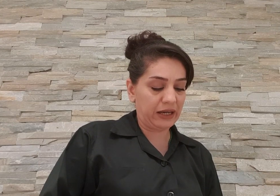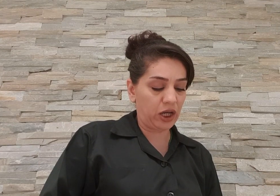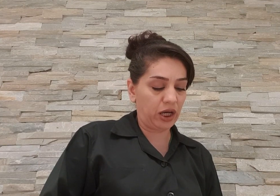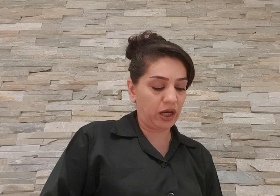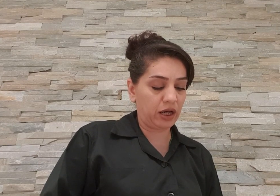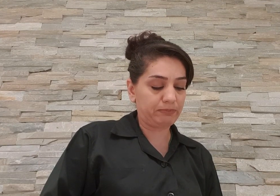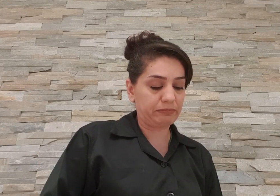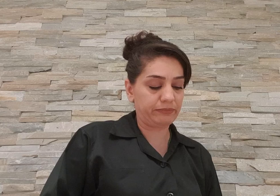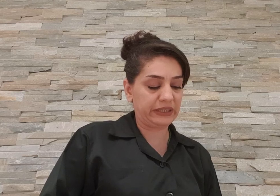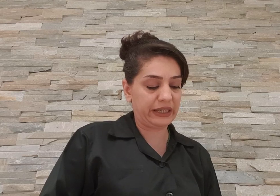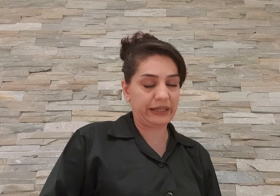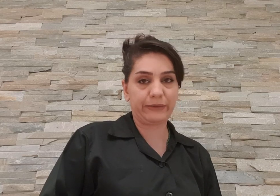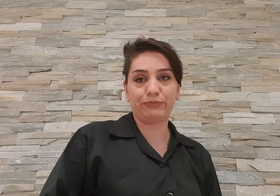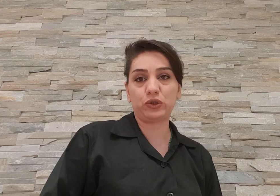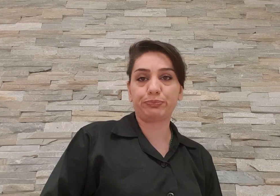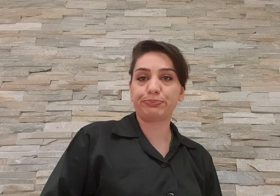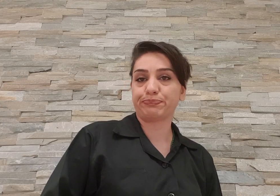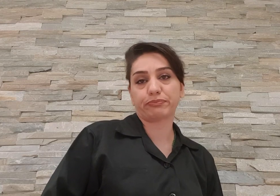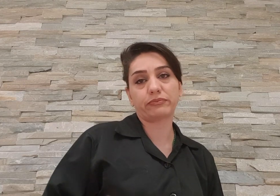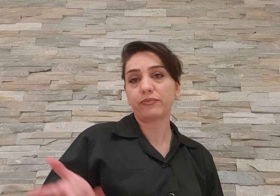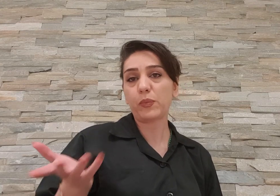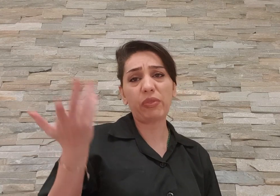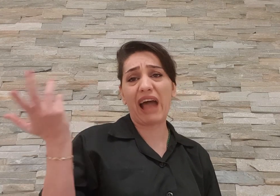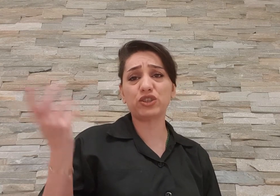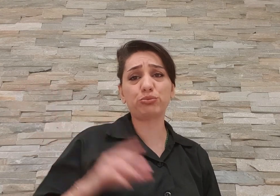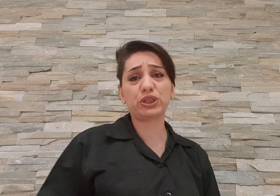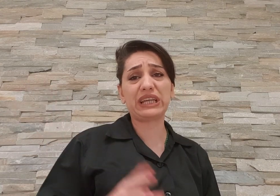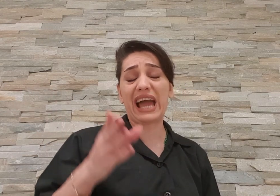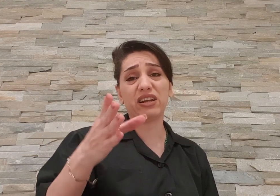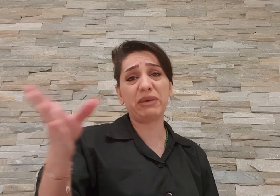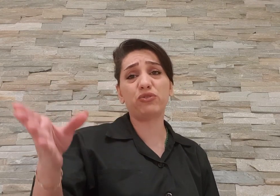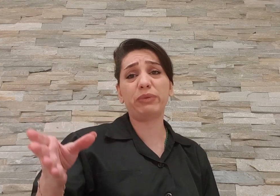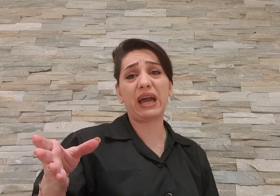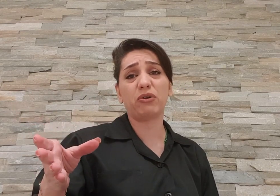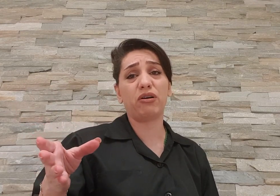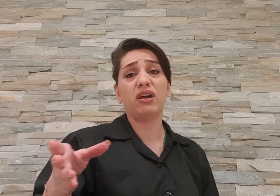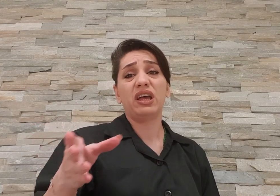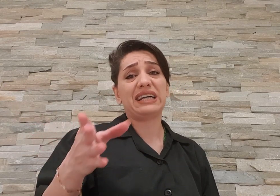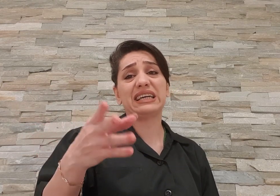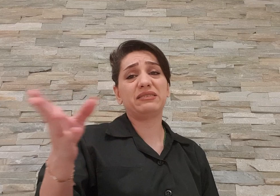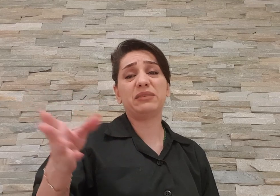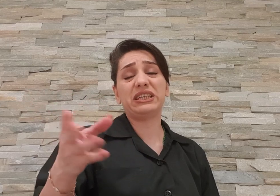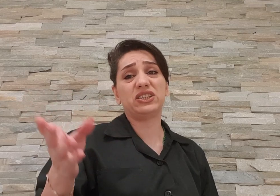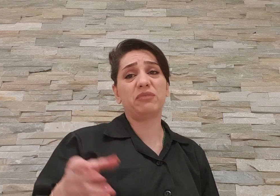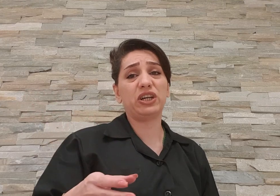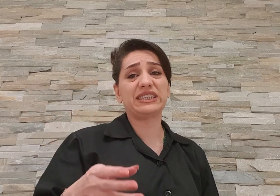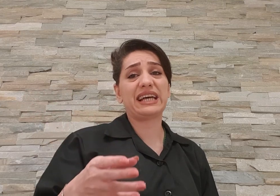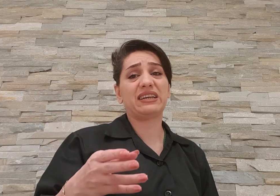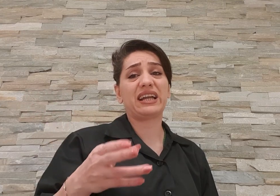حالا دیگه حوستون باشه دیگه الان هم بهتون بگم اما اصلا دیگه به این چیز هم نیاز ندارن